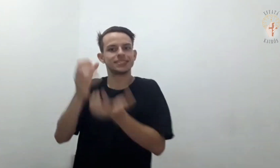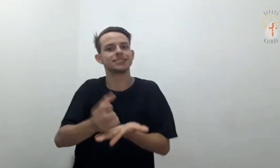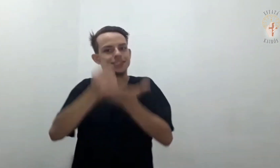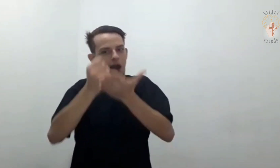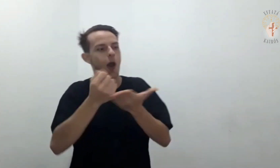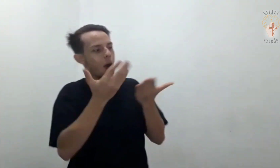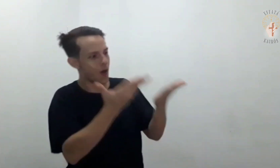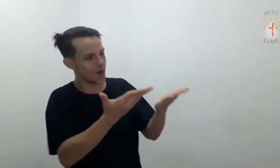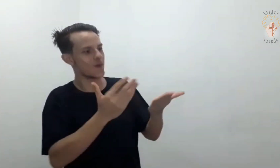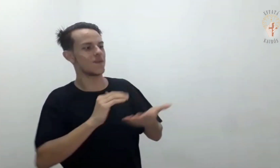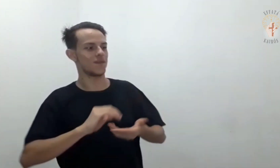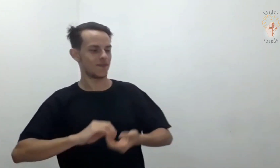alguma pedra